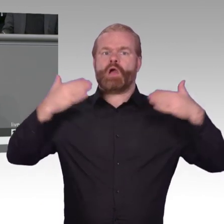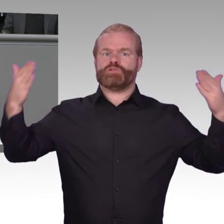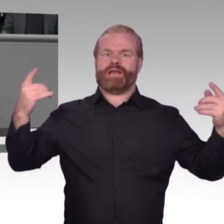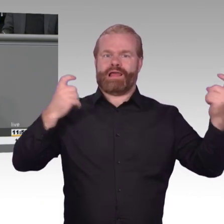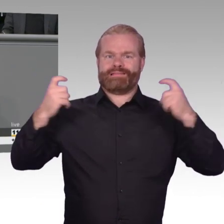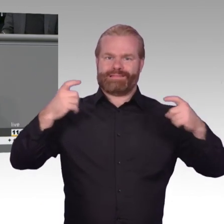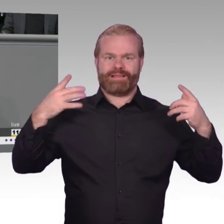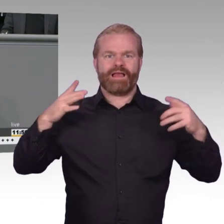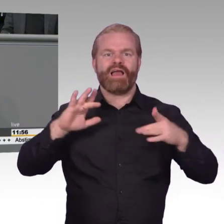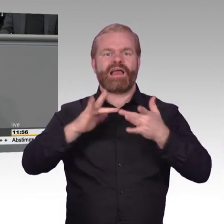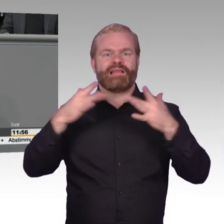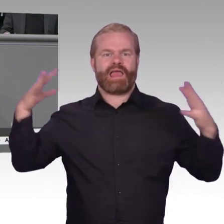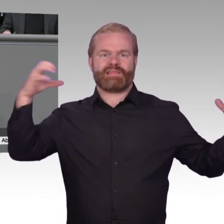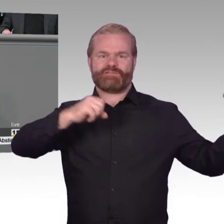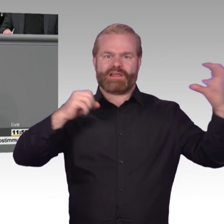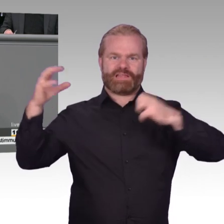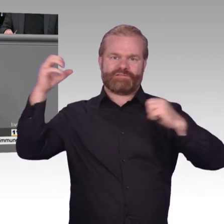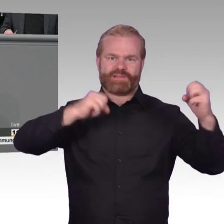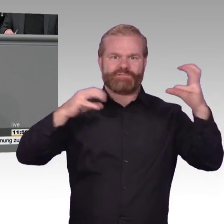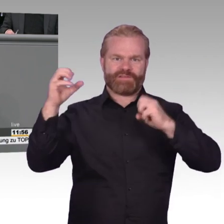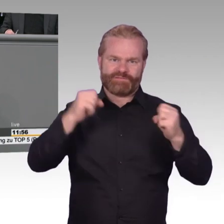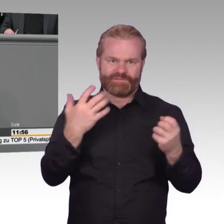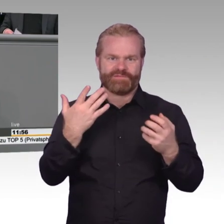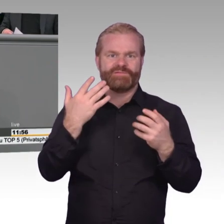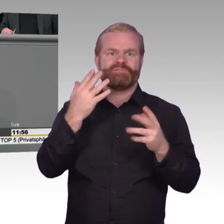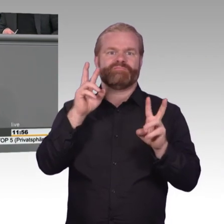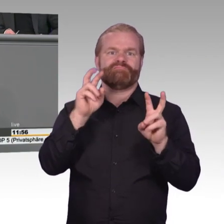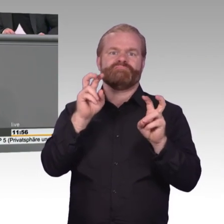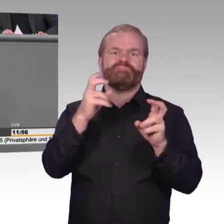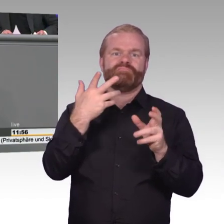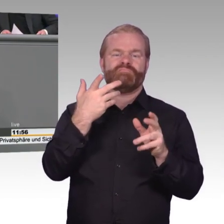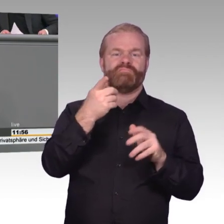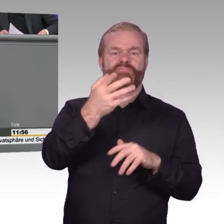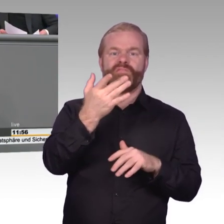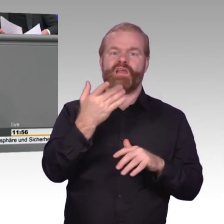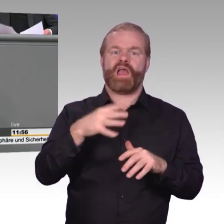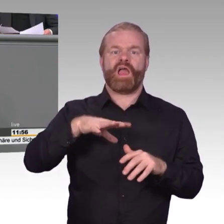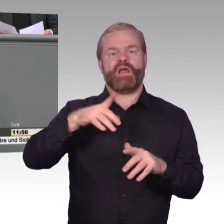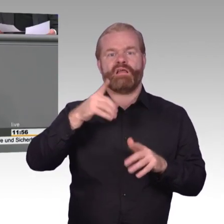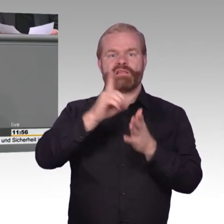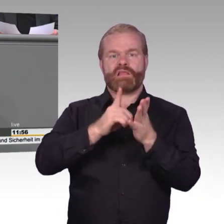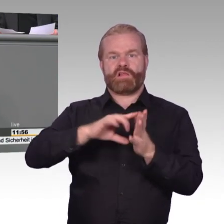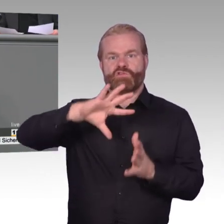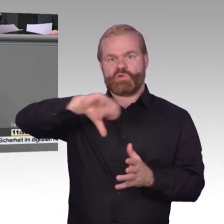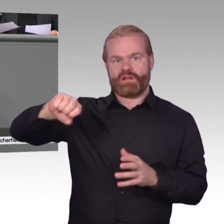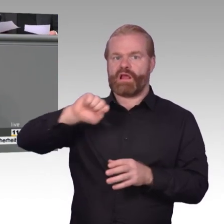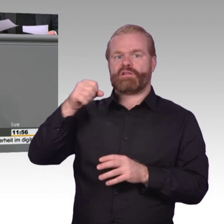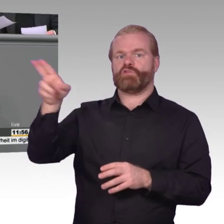Toolbox der Europäischen Union weist da in eine gute Richtung. Wenn ein solcher Angriff von einem fremden Territorium ausgeht, dann muss der Staat des Angreifers